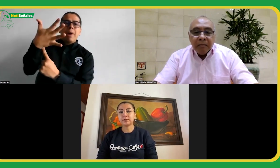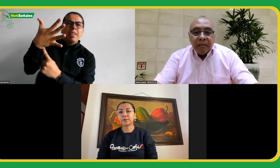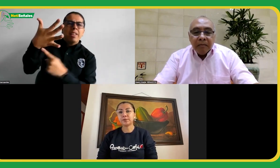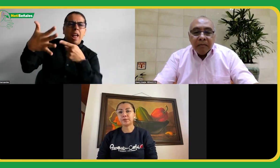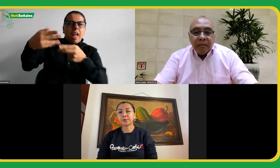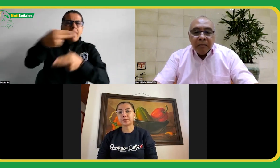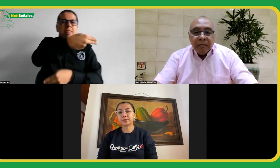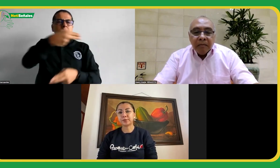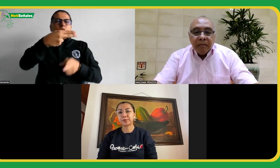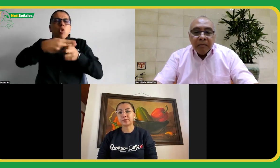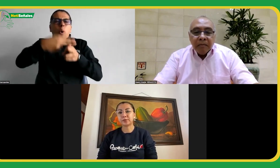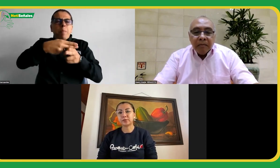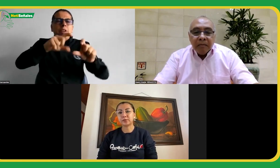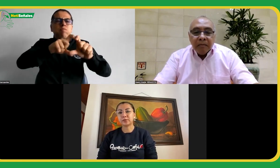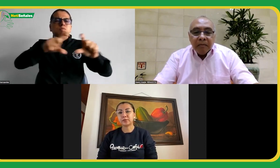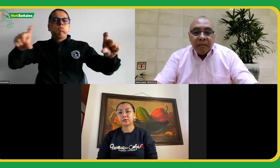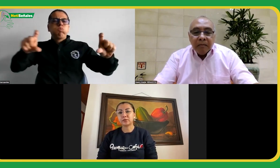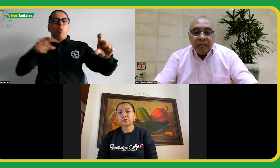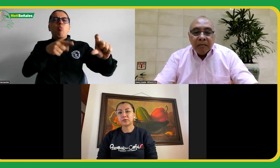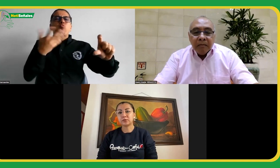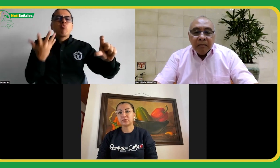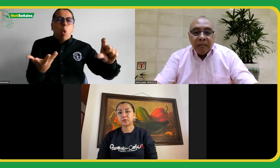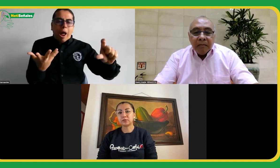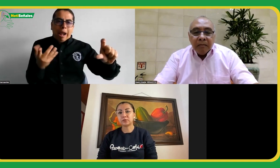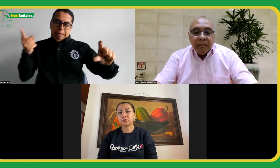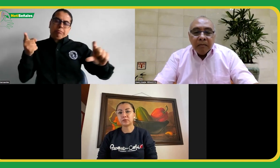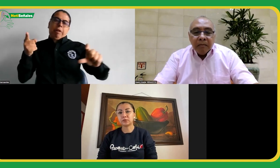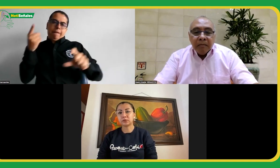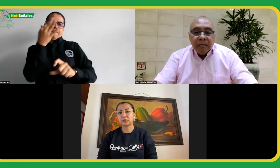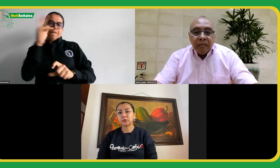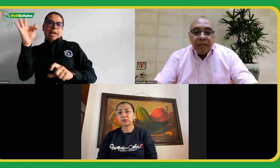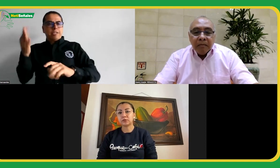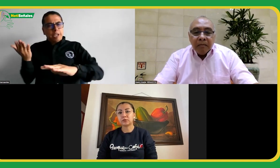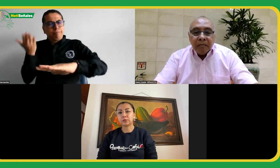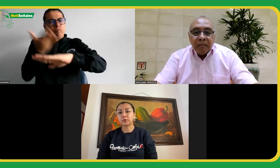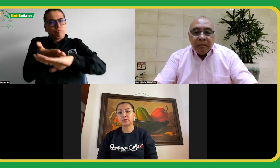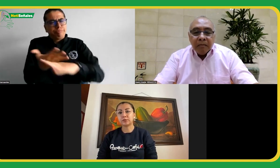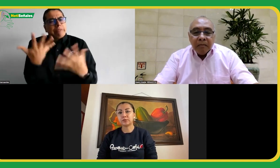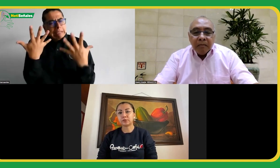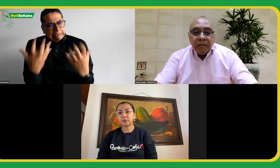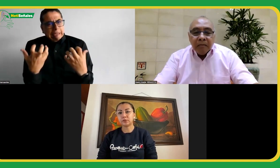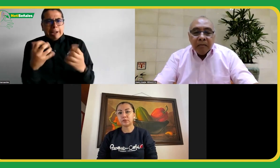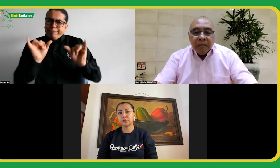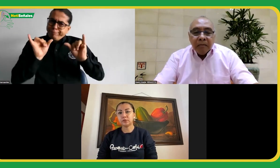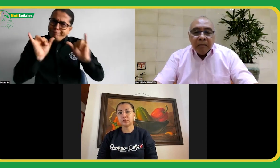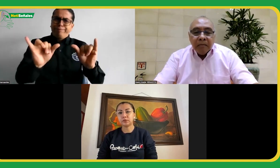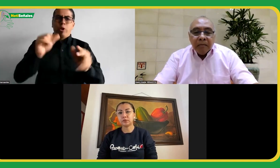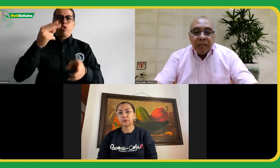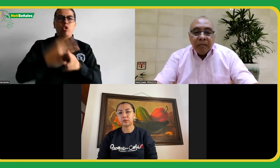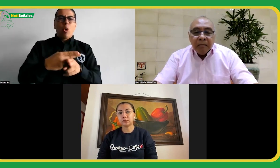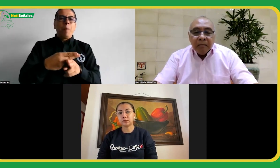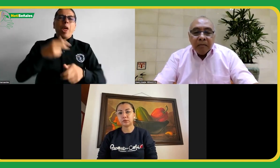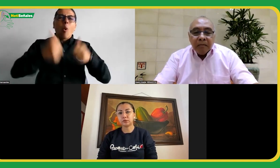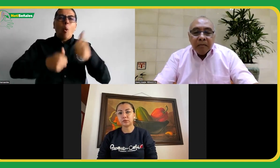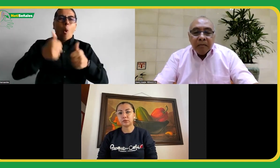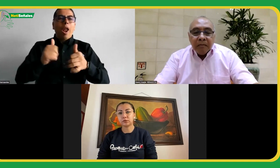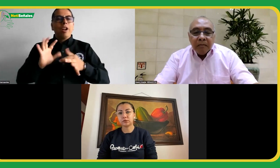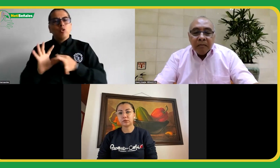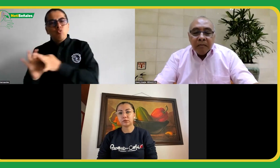debía tener la bandera. El delegado francés dijo sería bueno que permaneciera el nombre que nosotros manejamos que es Unidos